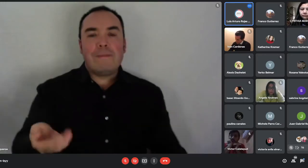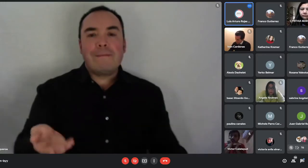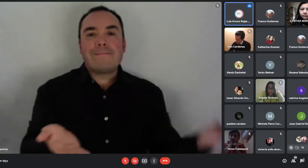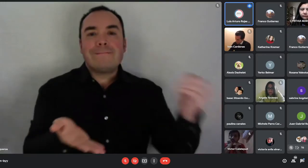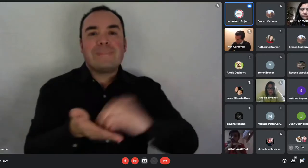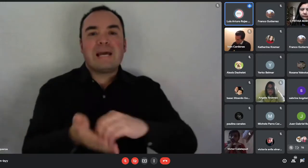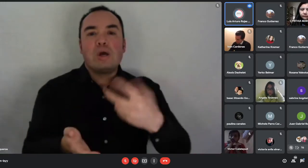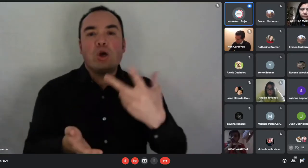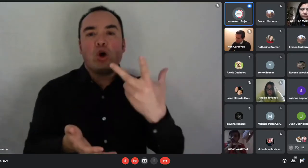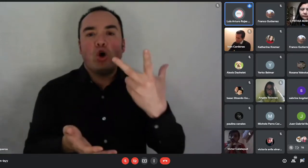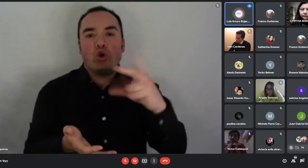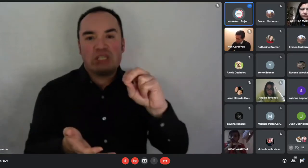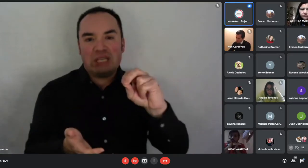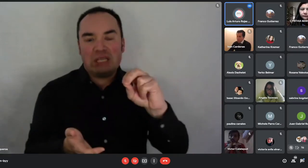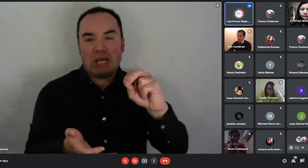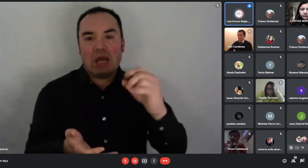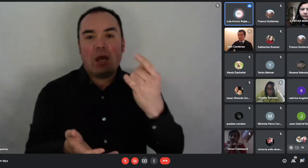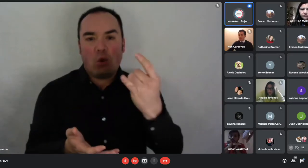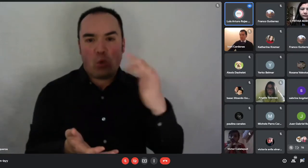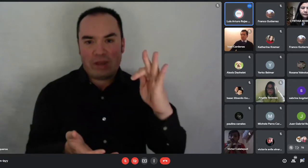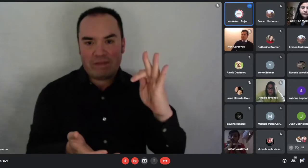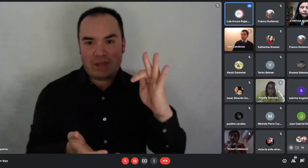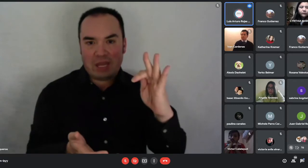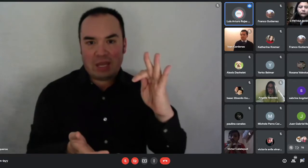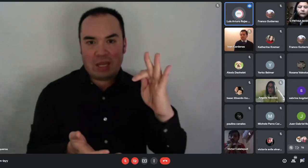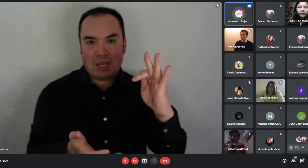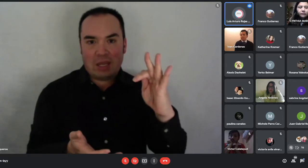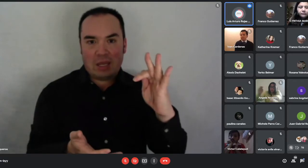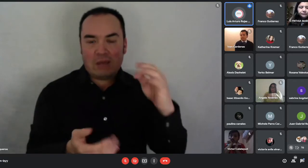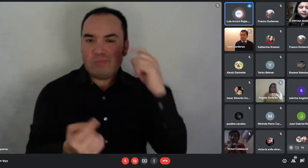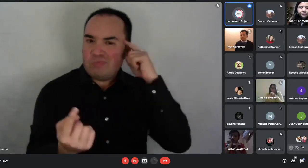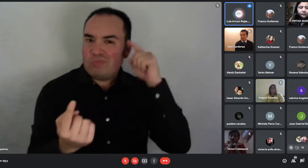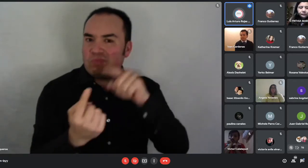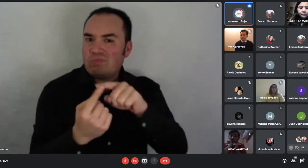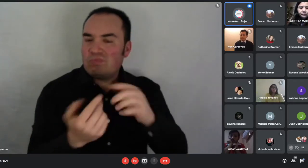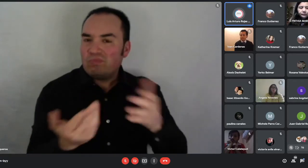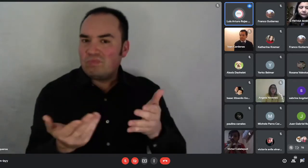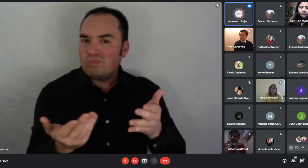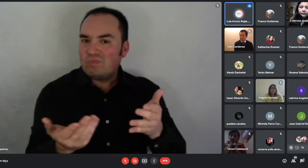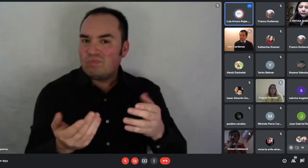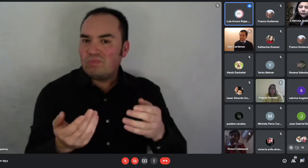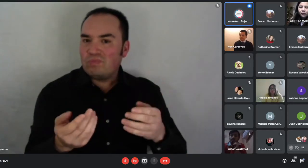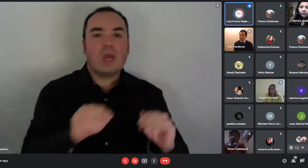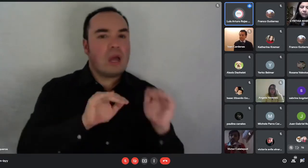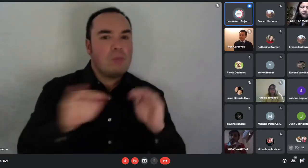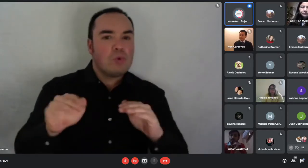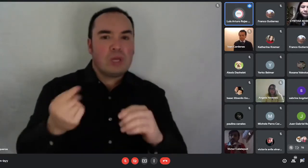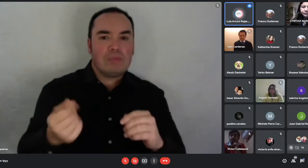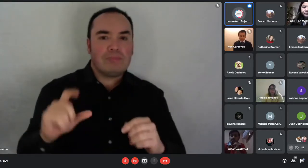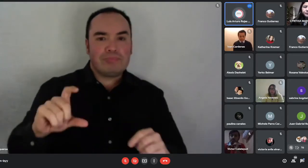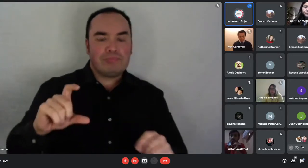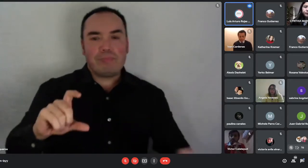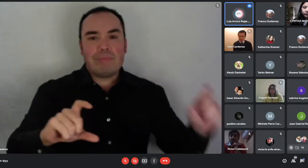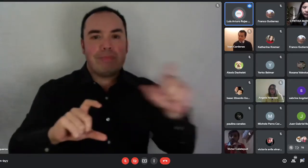financiar o cubrir los gastos o los costos de adecuación de la vivienda. Pasamanos,